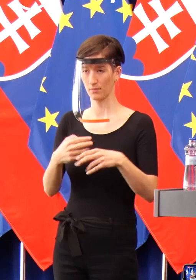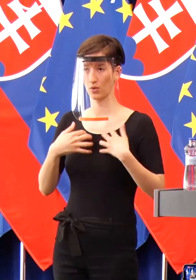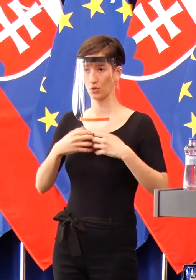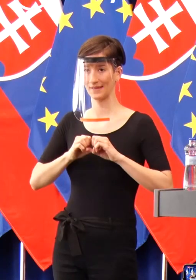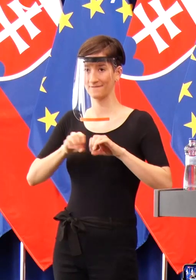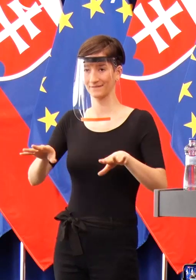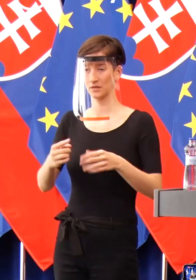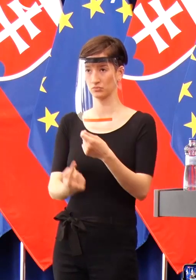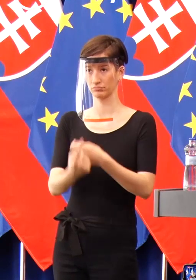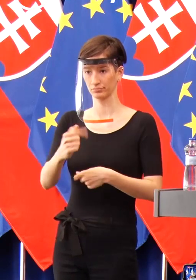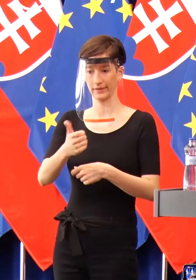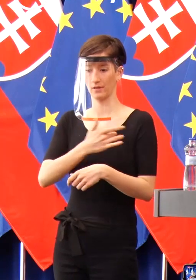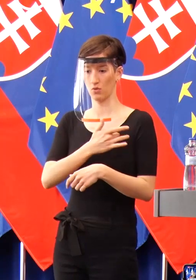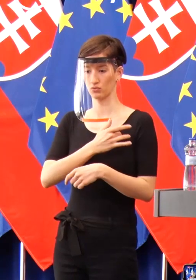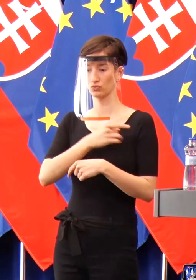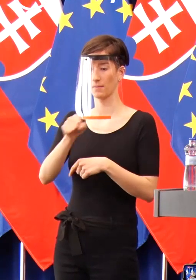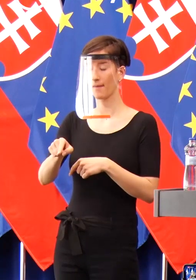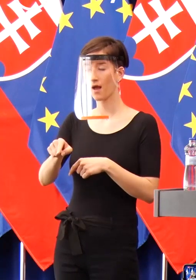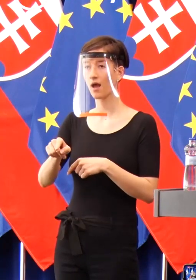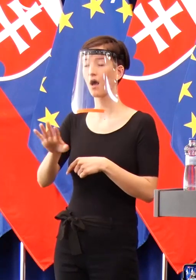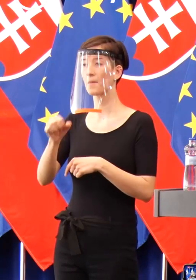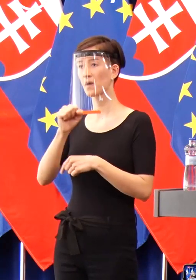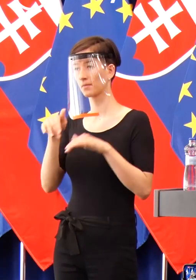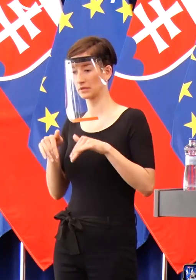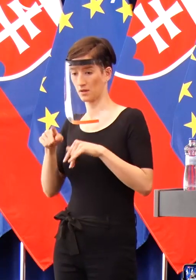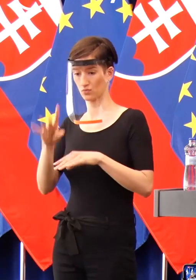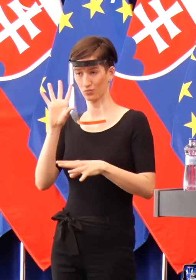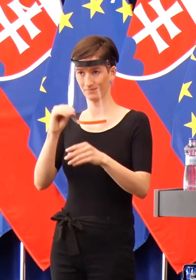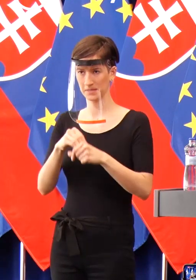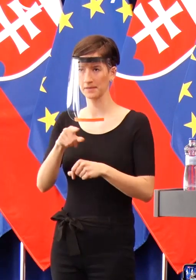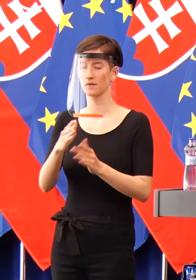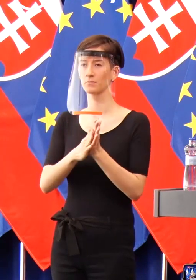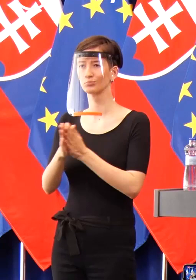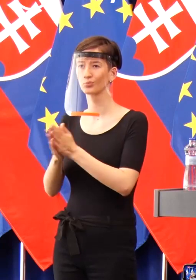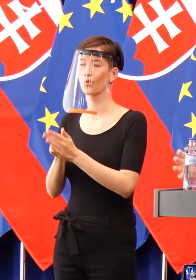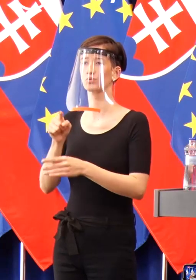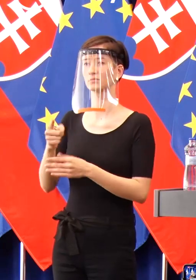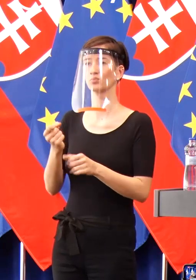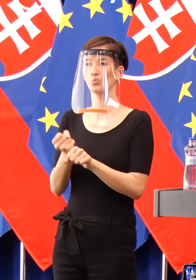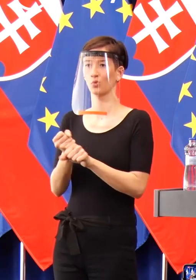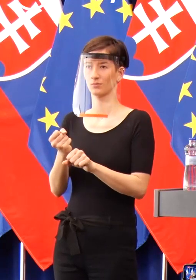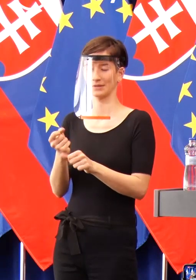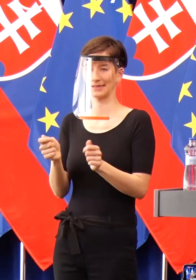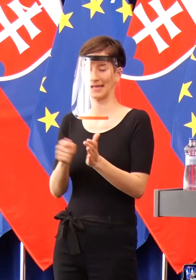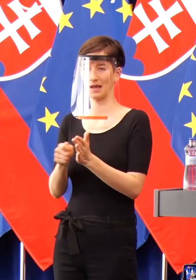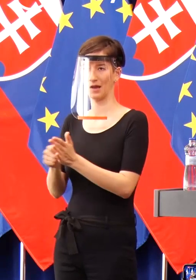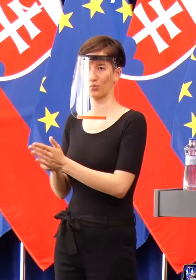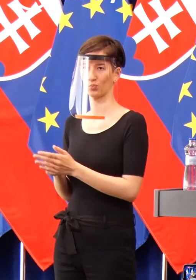Lebo tá choroba tam už môže putovať vo veľkom, len dnes ešte nepoznáme jej rozmery a jej rozsah.